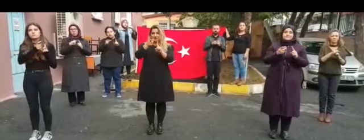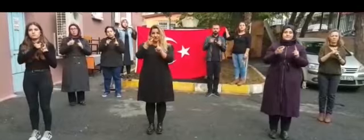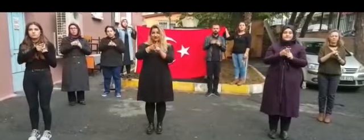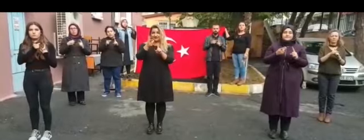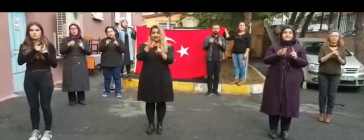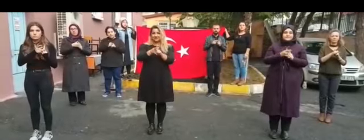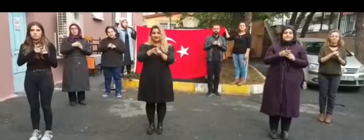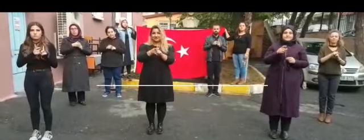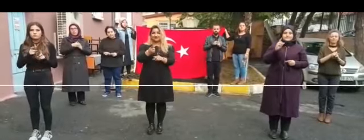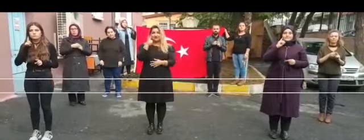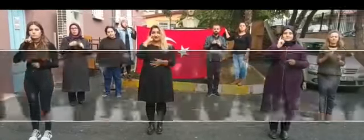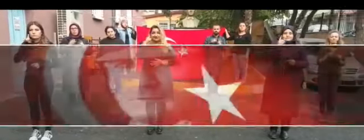bekçileriyiz